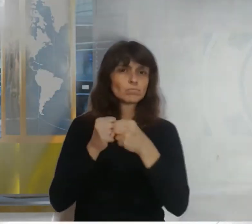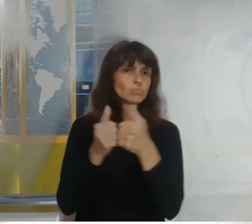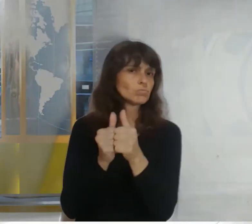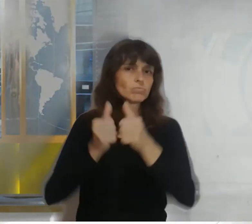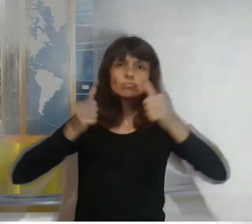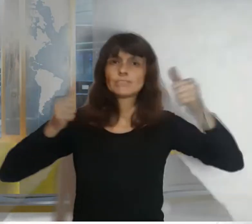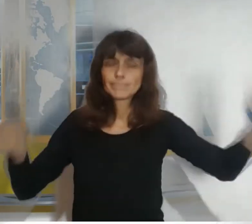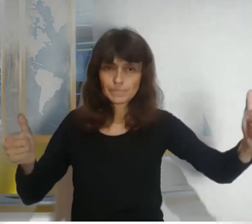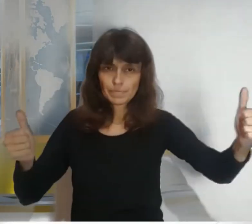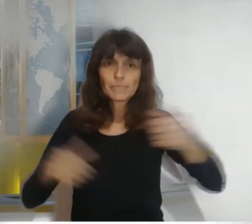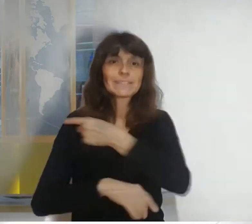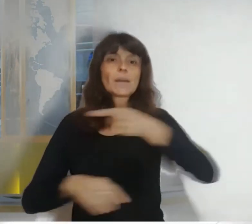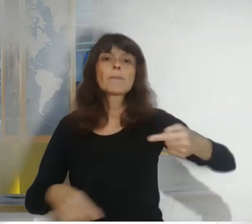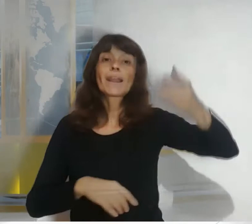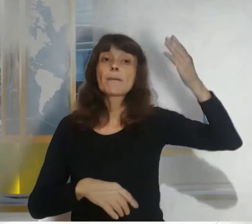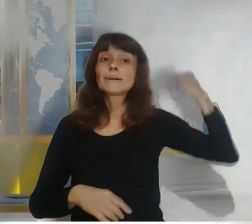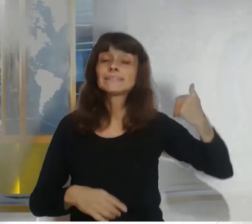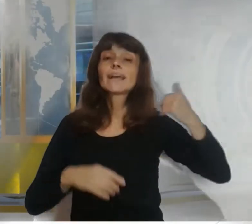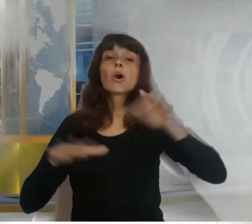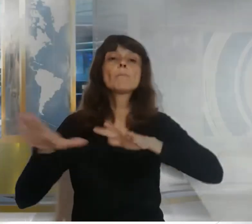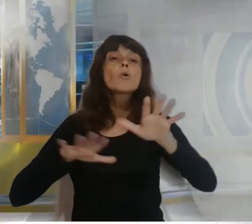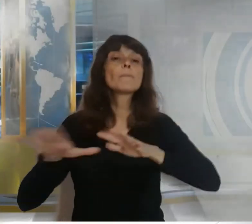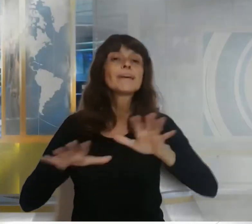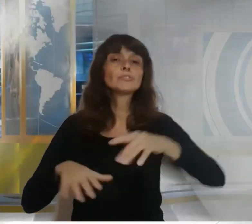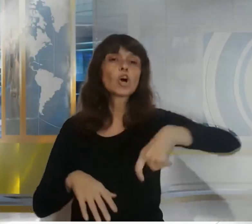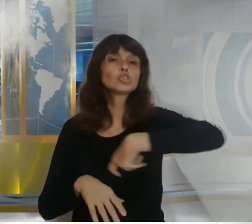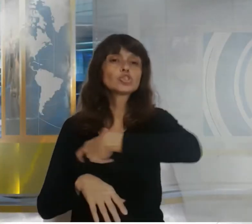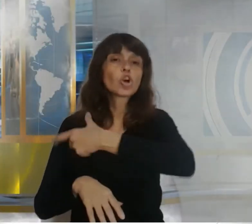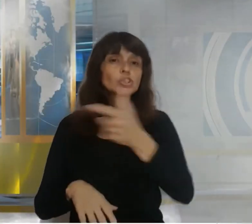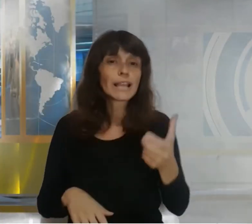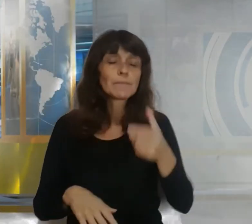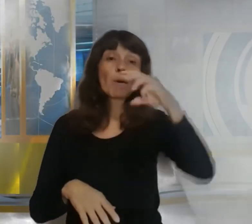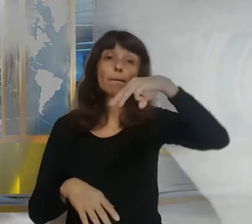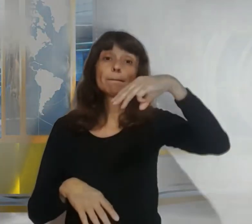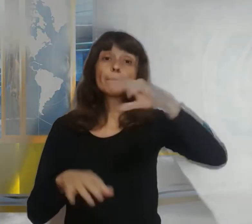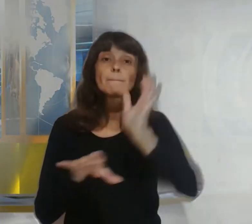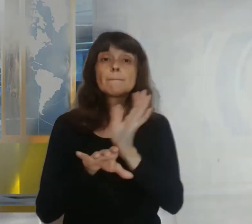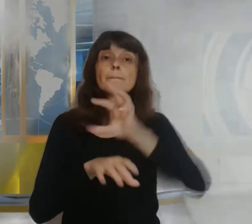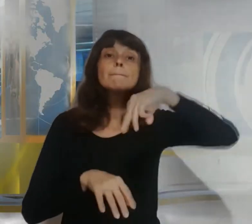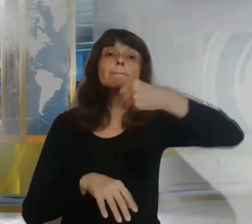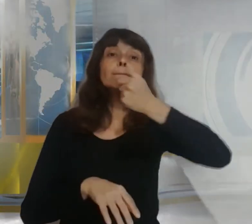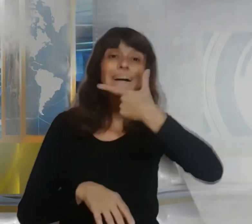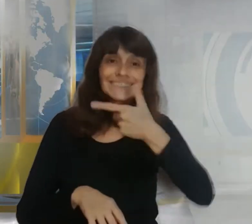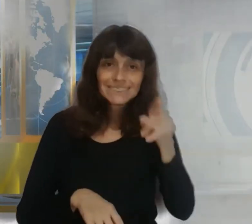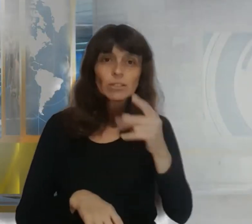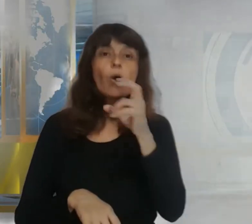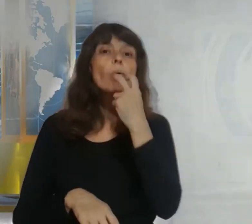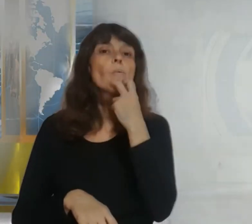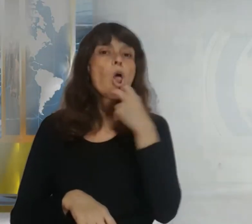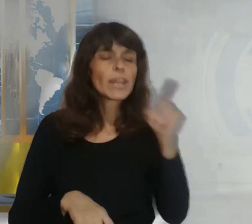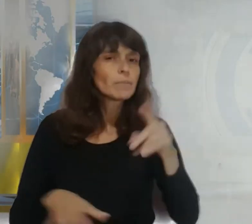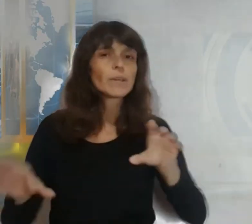Más de Bolivia suspendió todos sus actos de campaña por el rebrote de casos de coronavirus